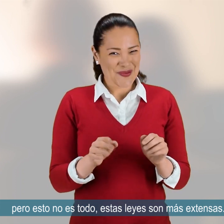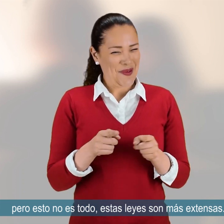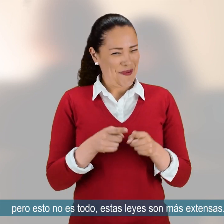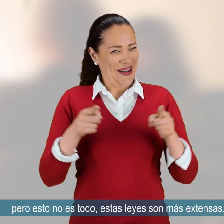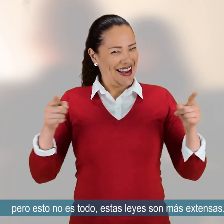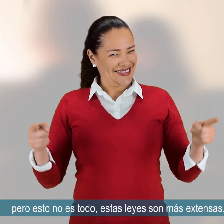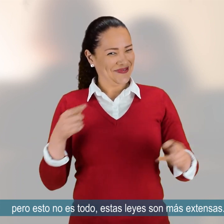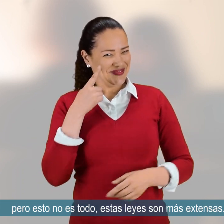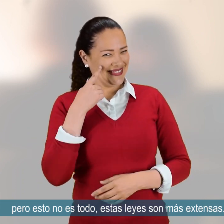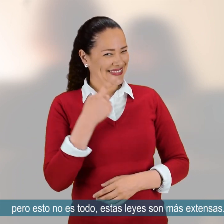más extensas.